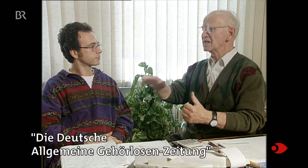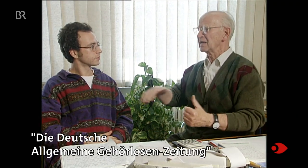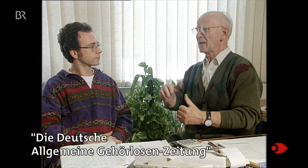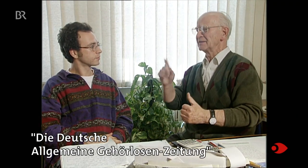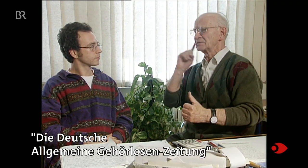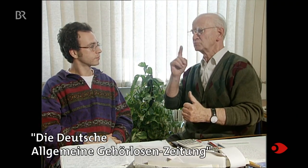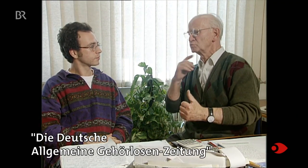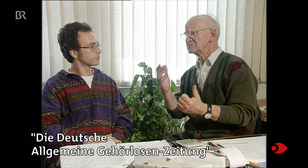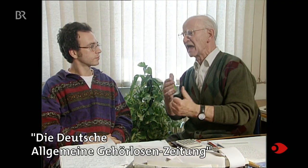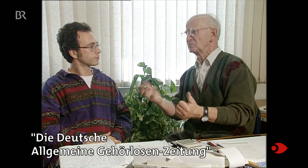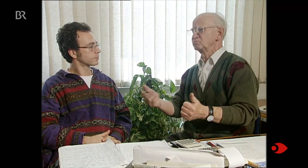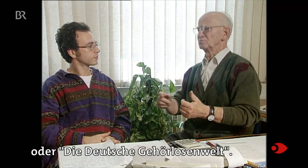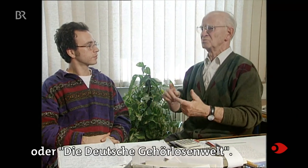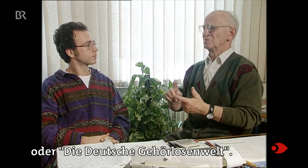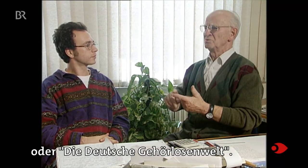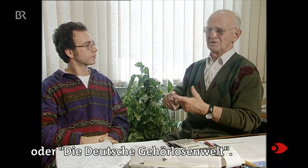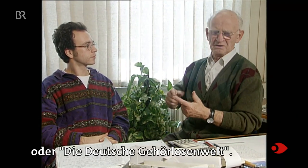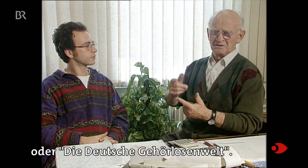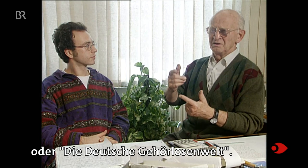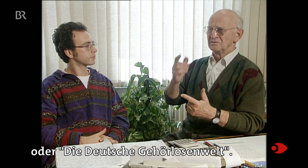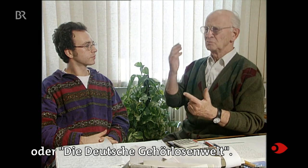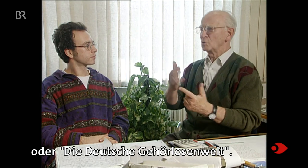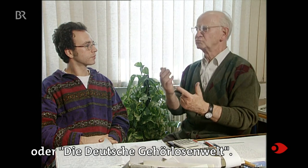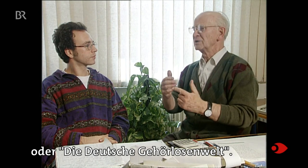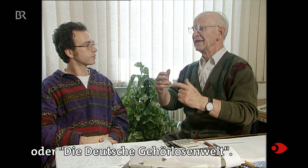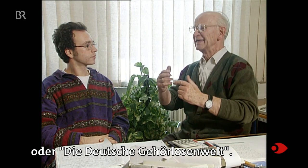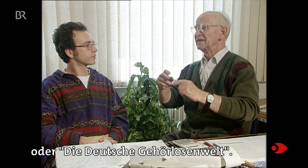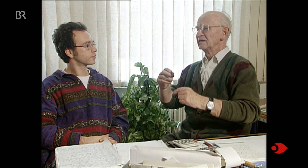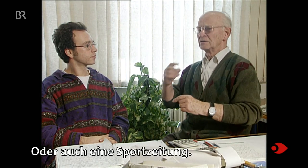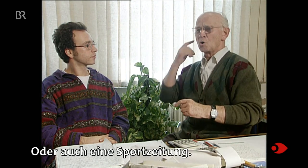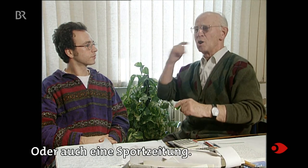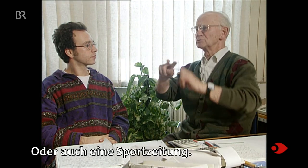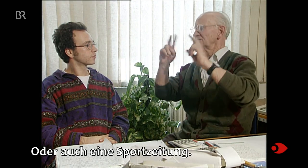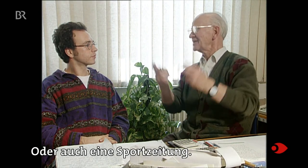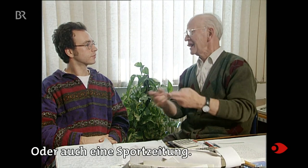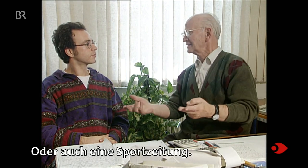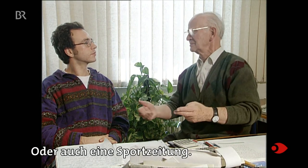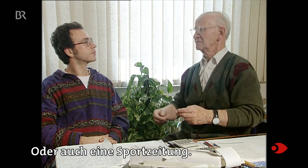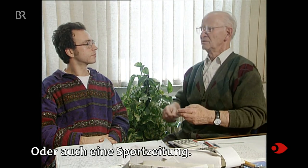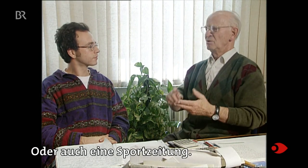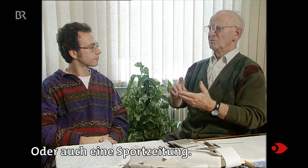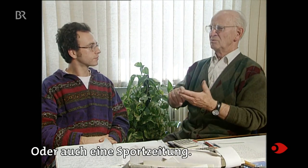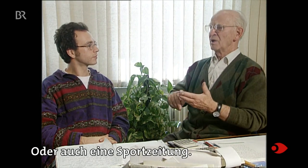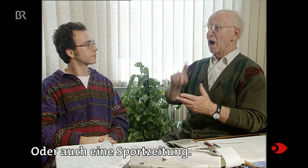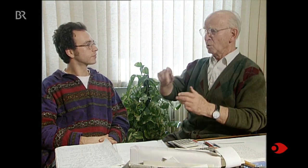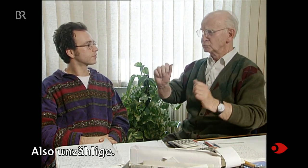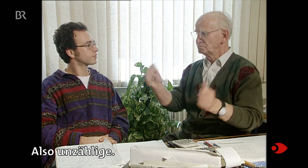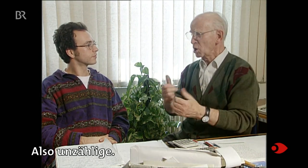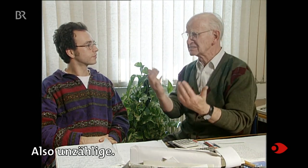Gehörlosenzeitung oder die Deutsche Gehörlosenwelt oder auch eine Sportzeitung. Also